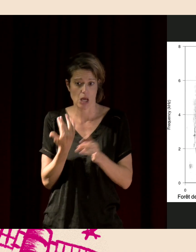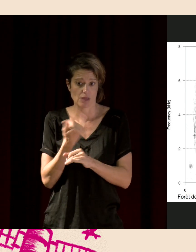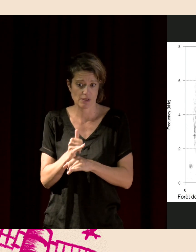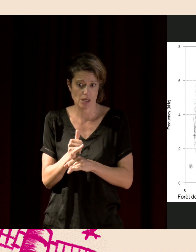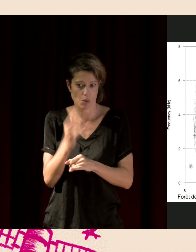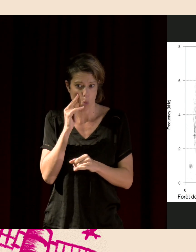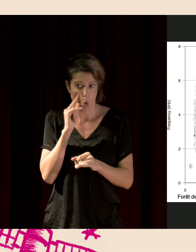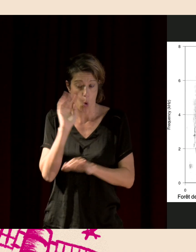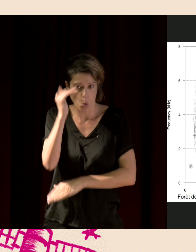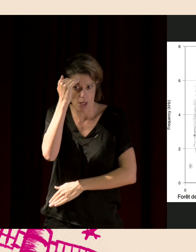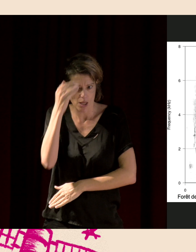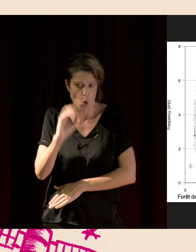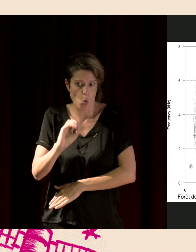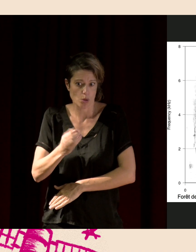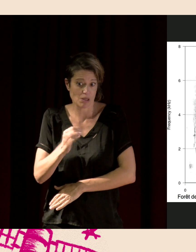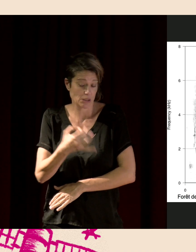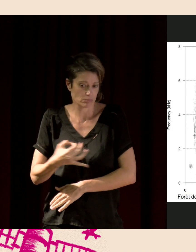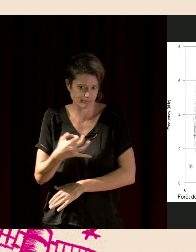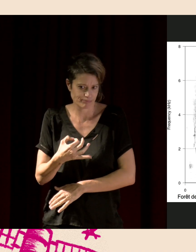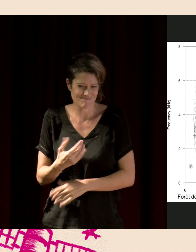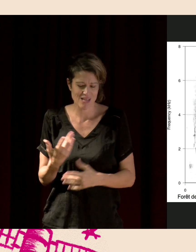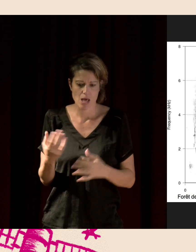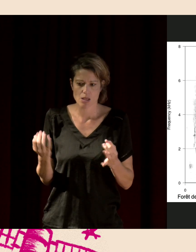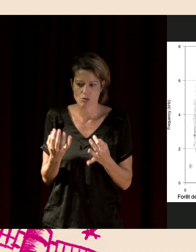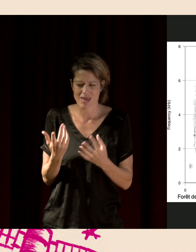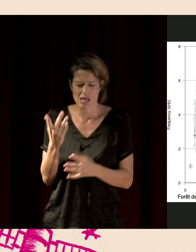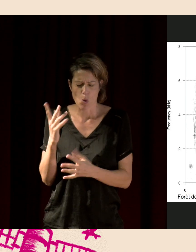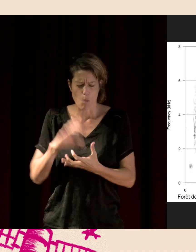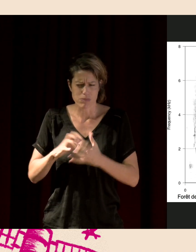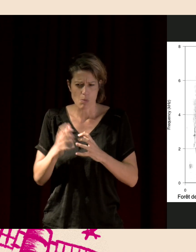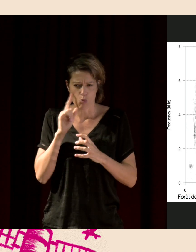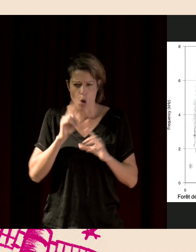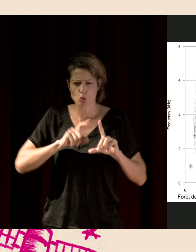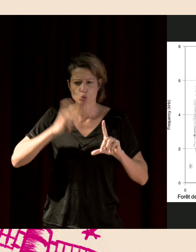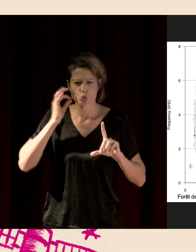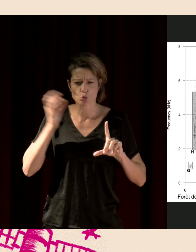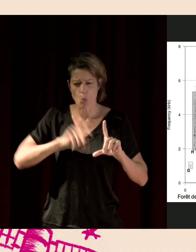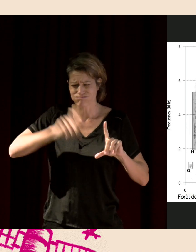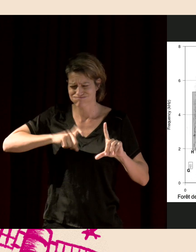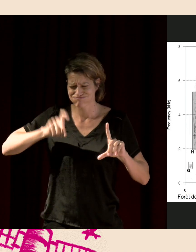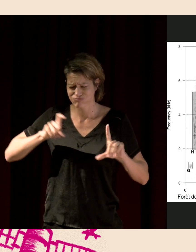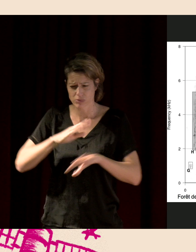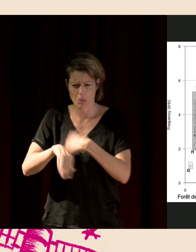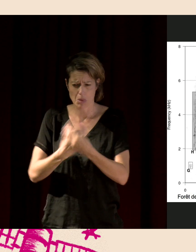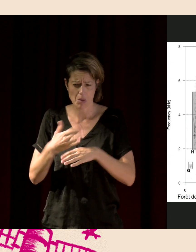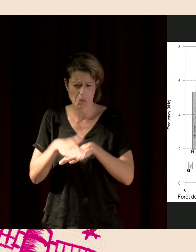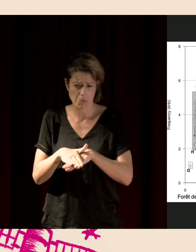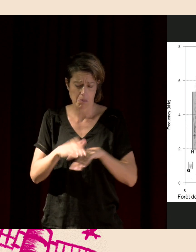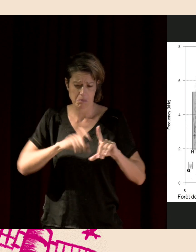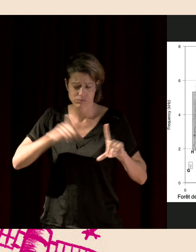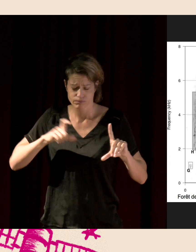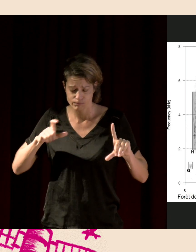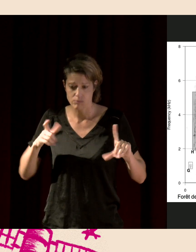automatiquement. Mais quelquefois, c'est trop difficile parce que tous les sons sont mélangés, ils se superposent. Donc, on a d'autres solutions qu'on est en train de développer.